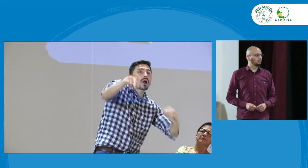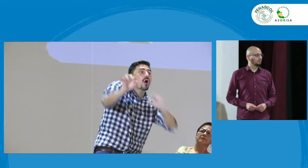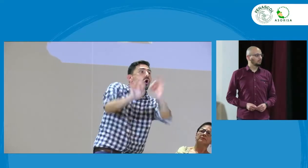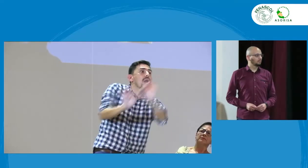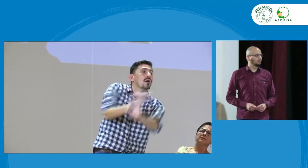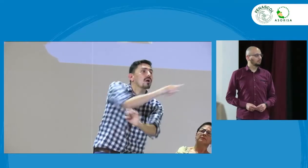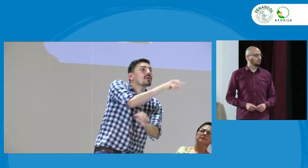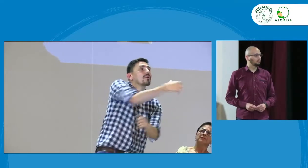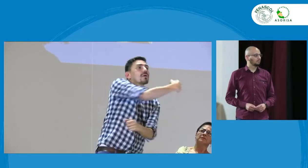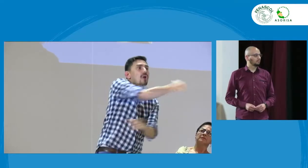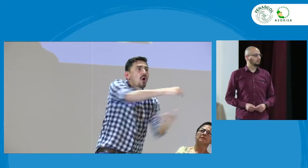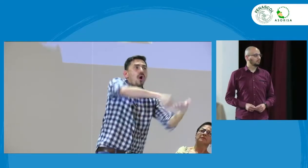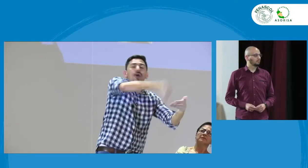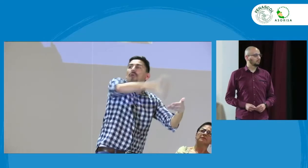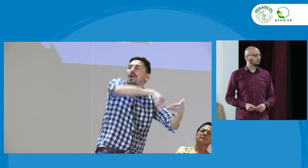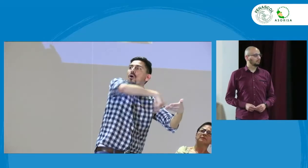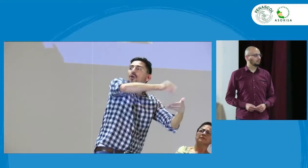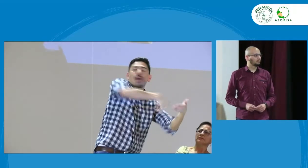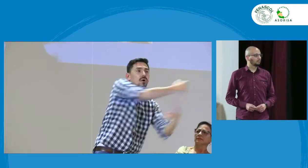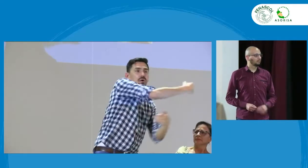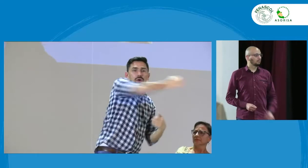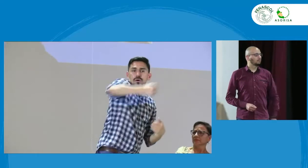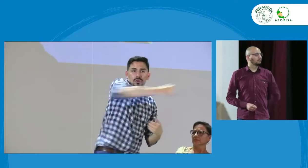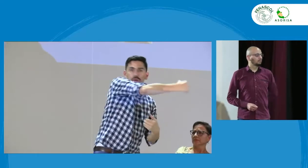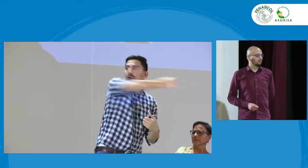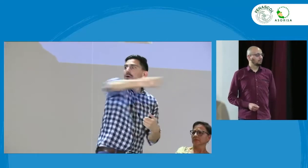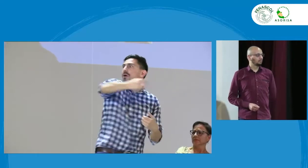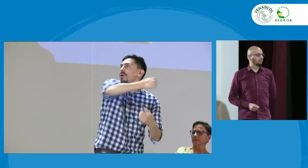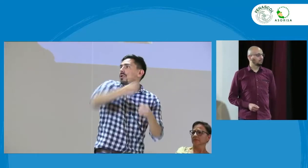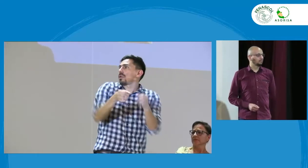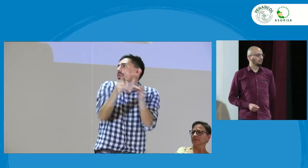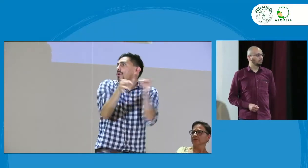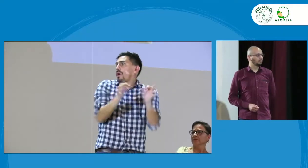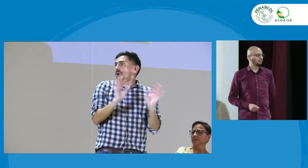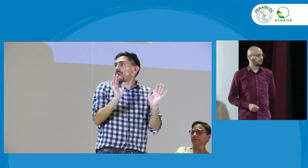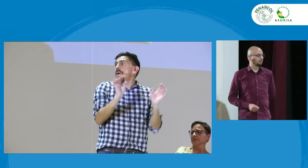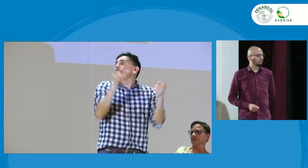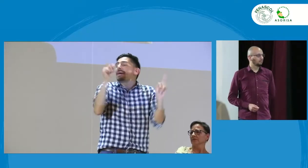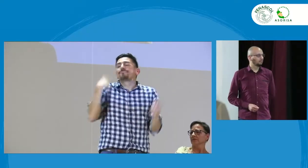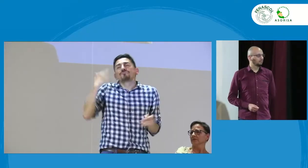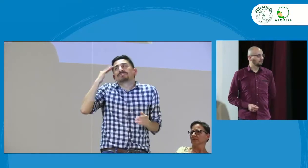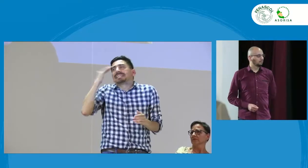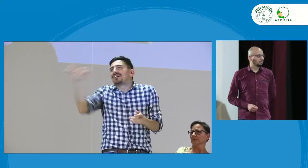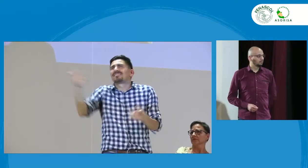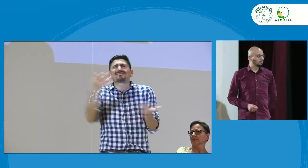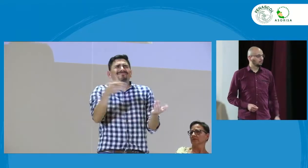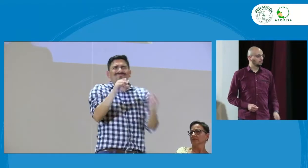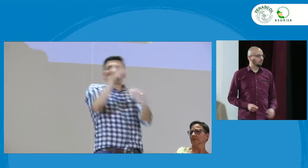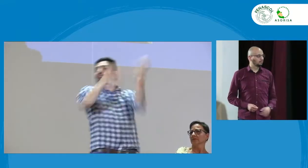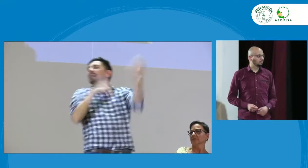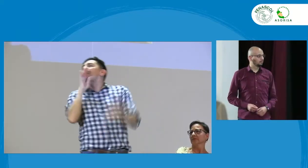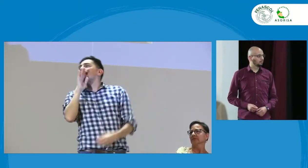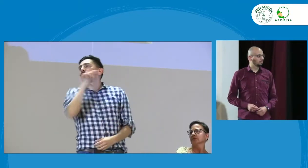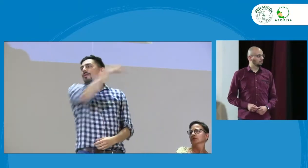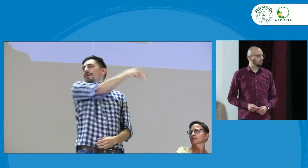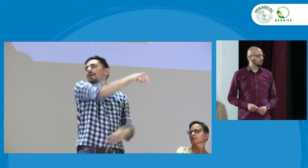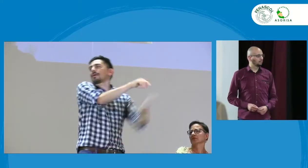le hace el llamamiento a la secretaría de educación para que haga la contratación del profesional acorde a la situación que se plantee